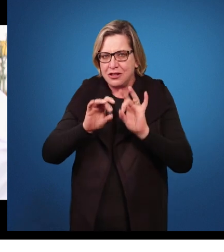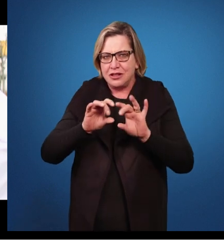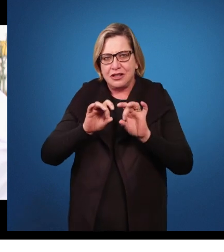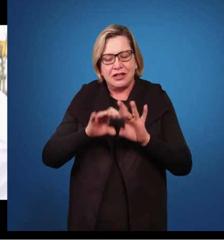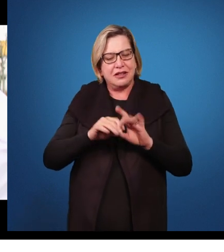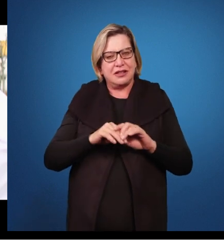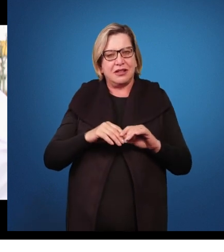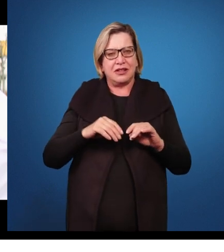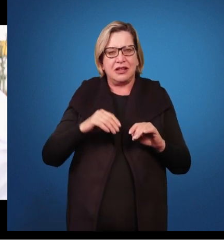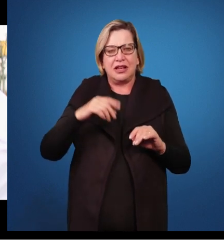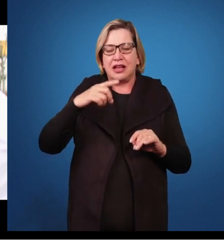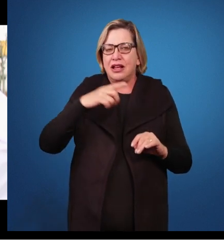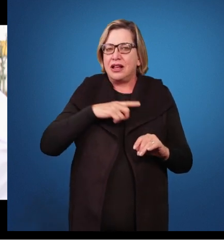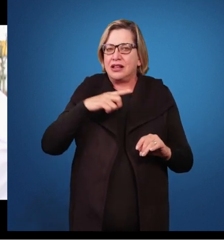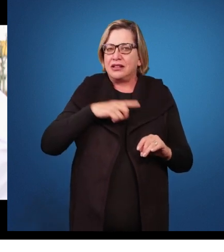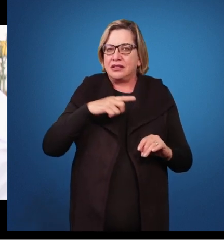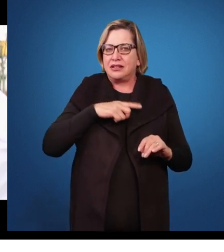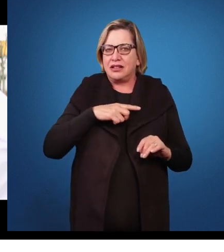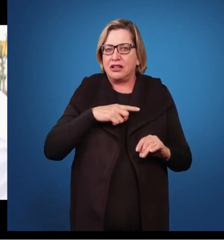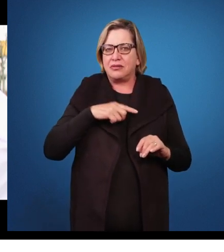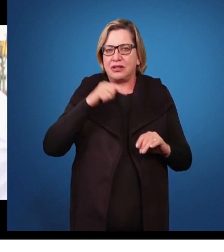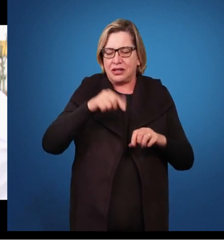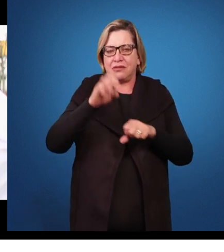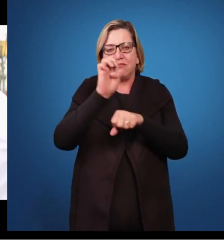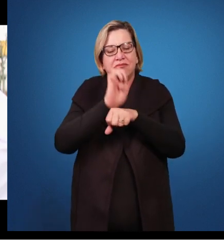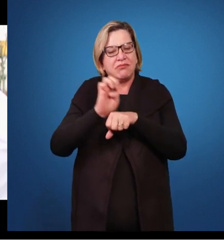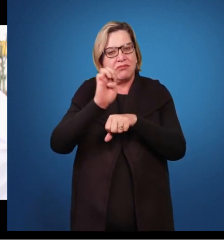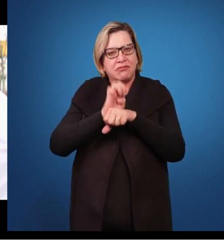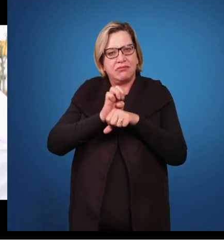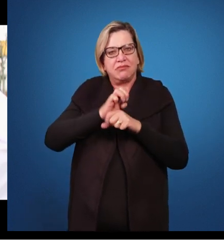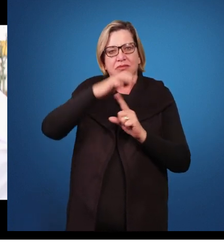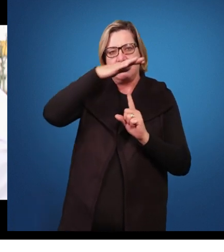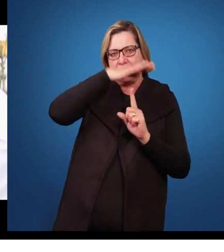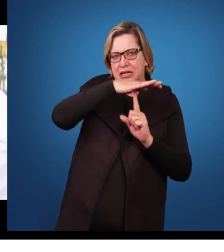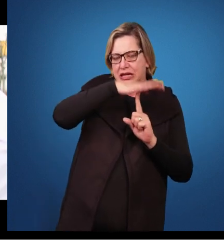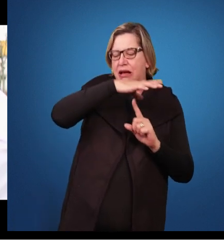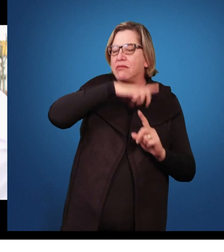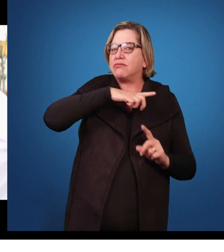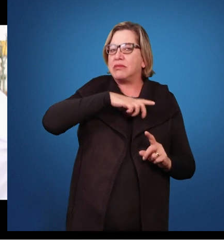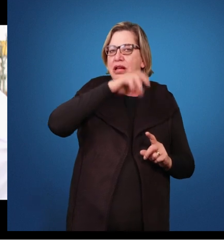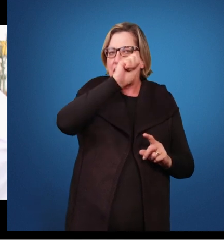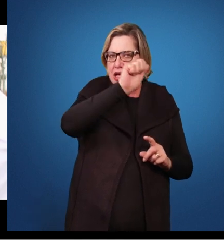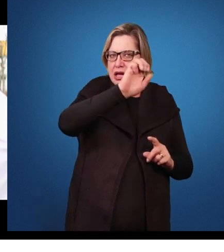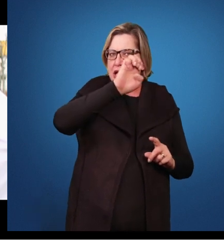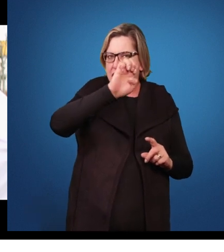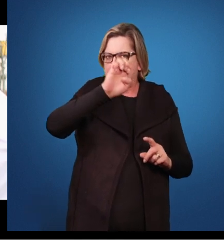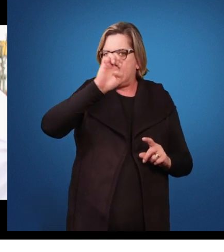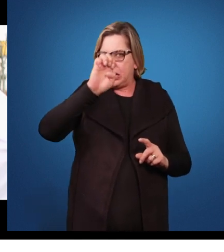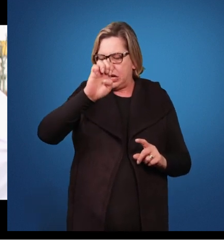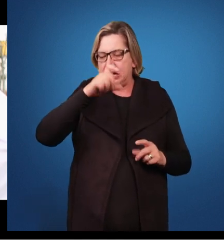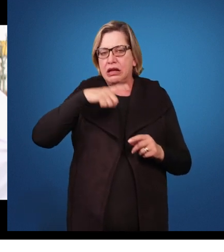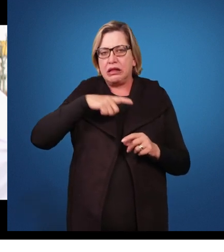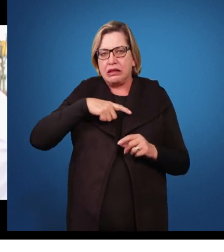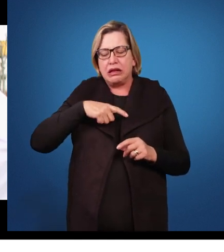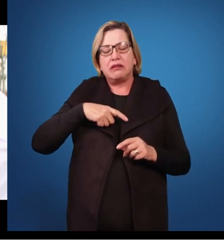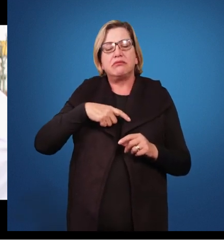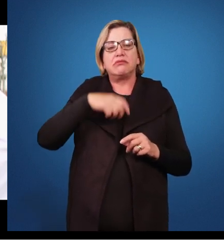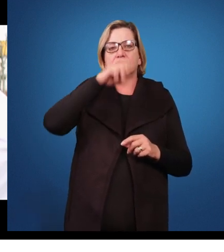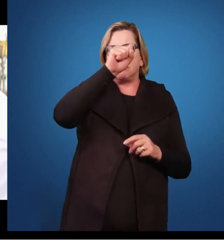Nós temos aí, a nível de estado, os AE, né? Que são salas de atendimento especializado